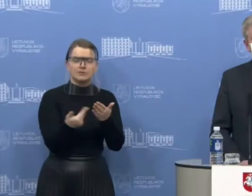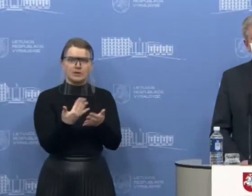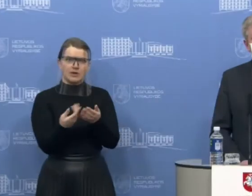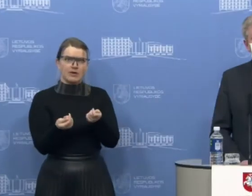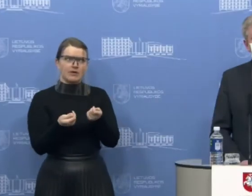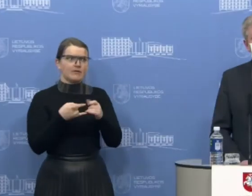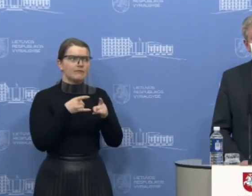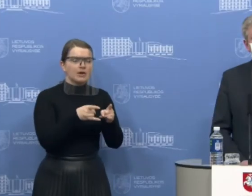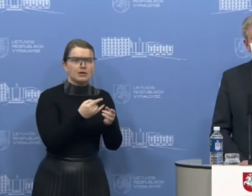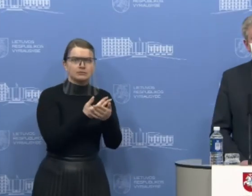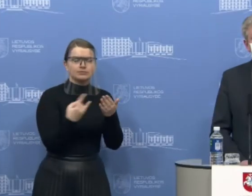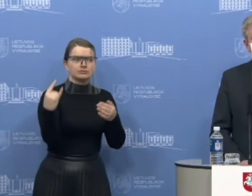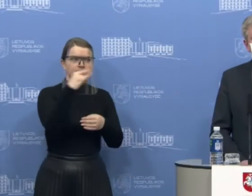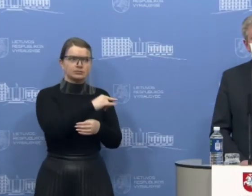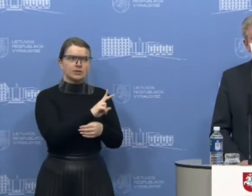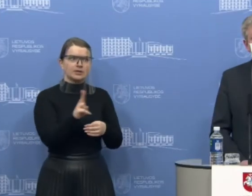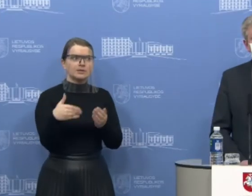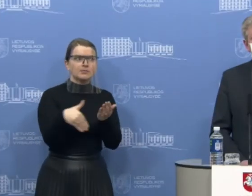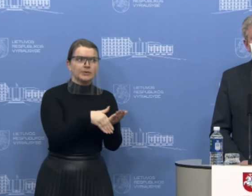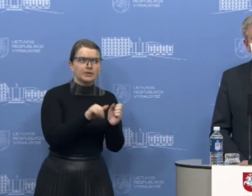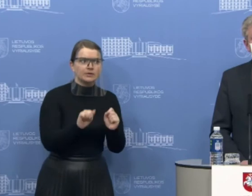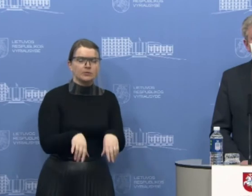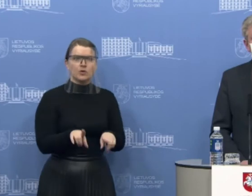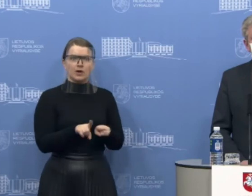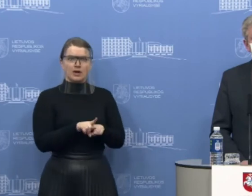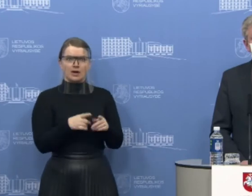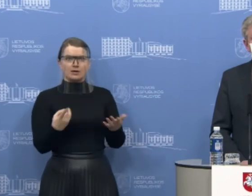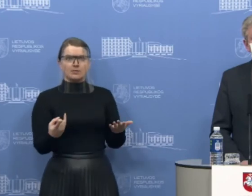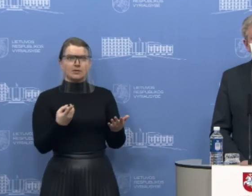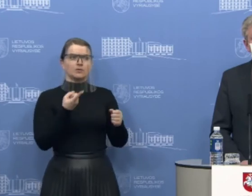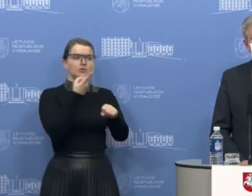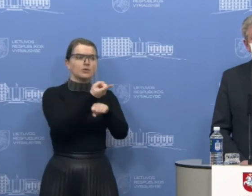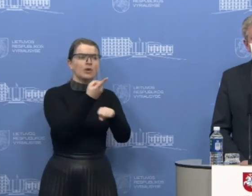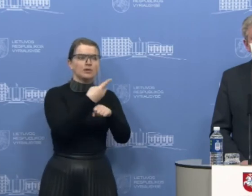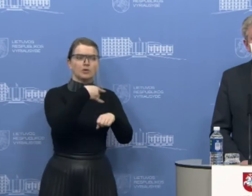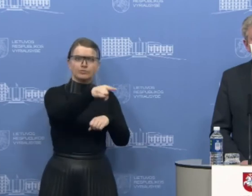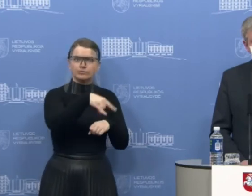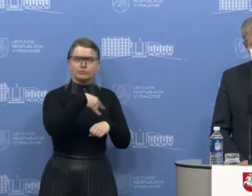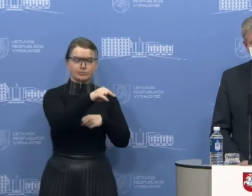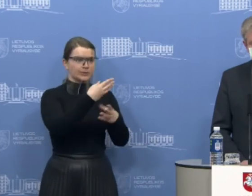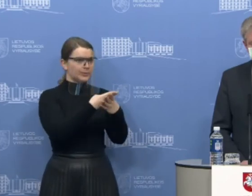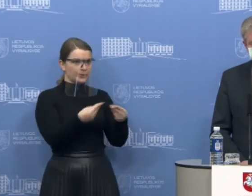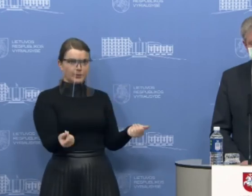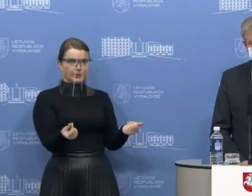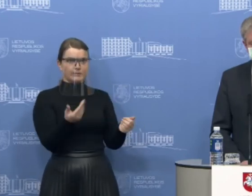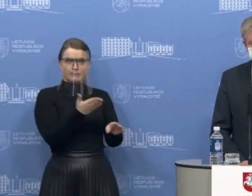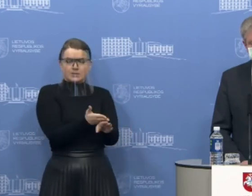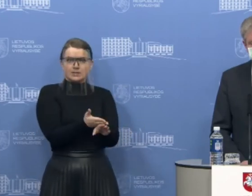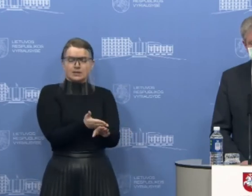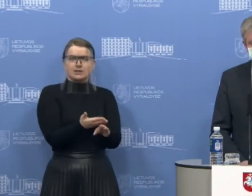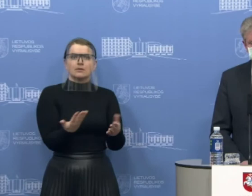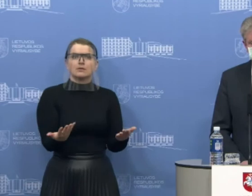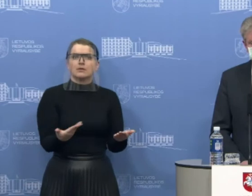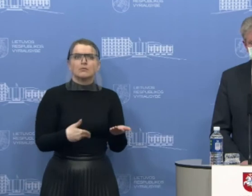susipažinęs su situacija, kad beveik neliko tolimo ir reguliūrų susisiekimo kelybių pervežimo man škrutų? Ir